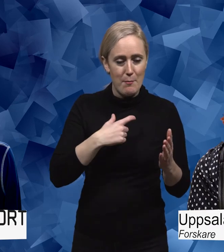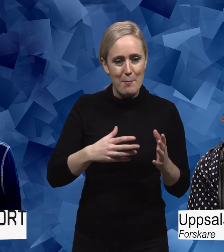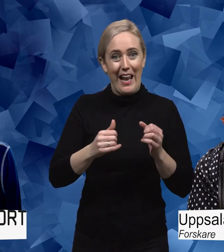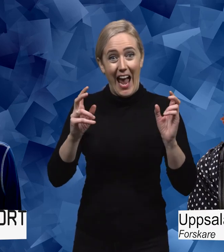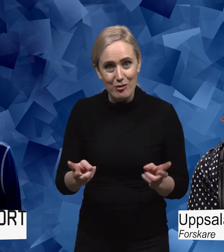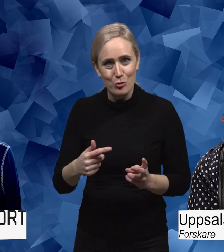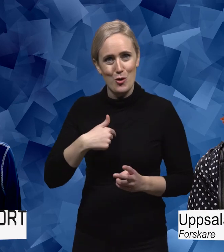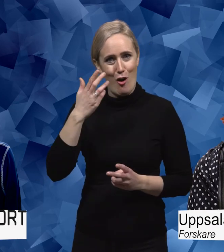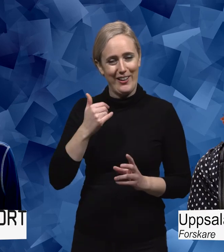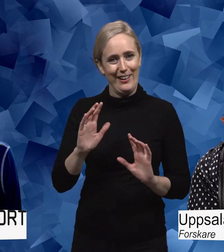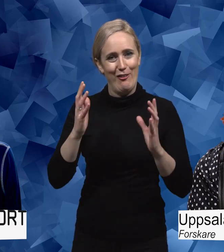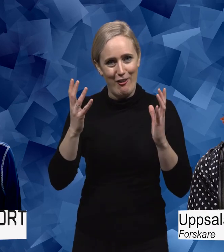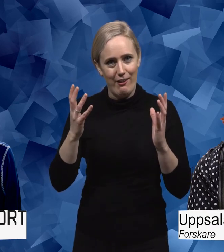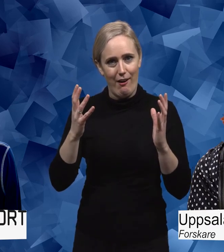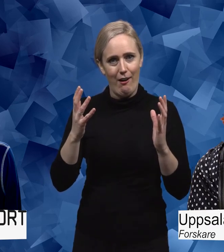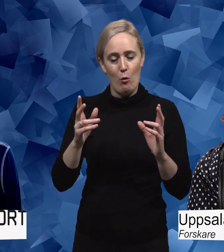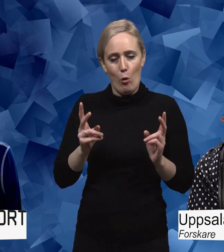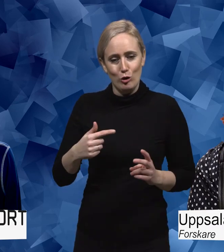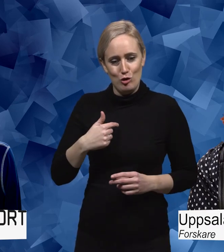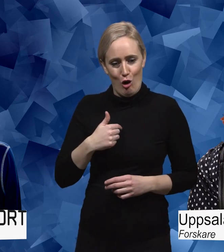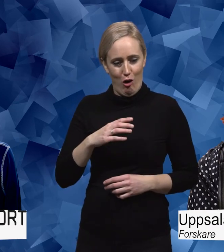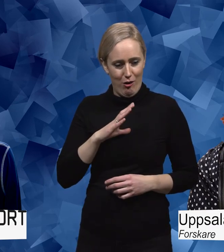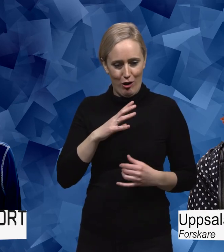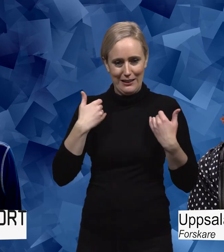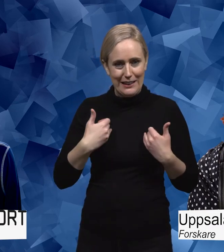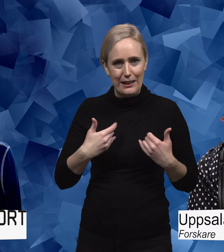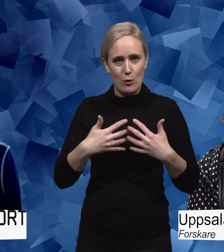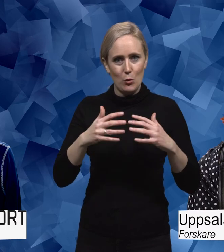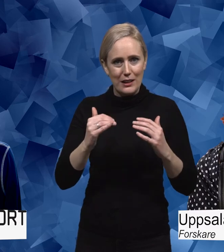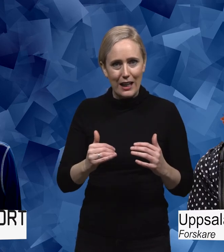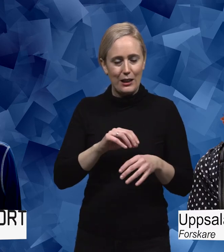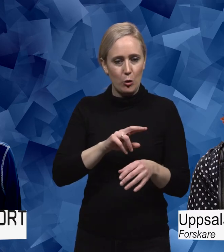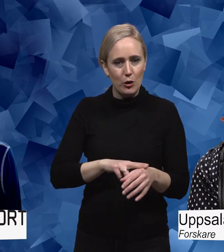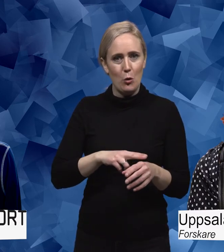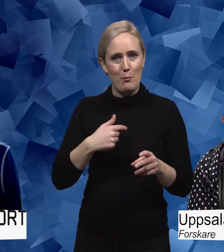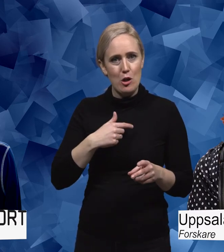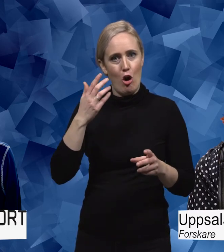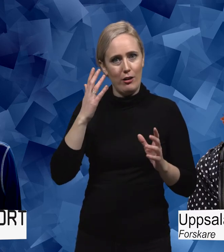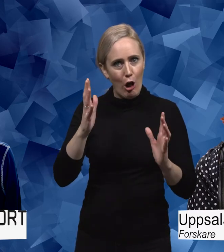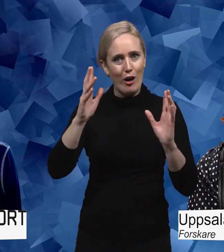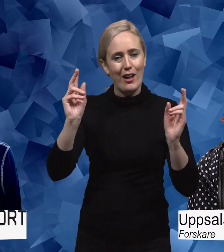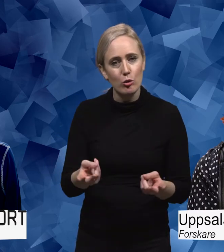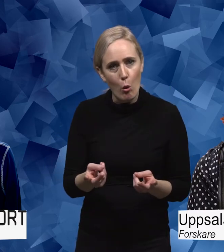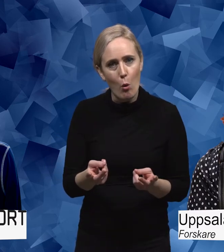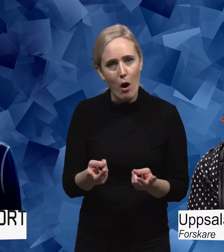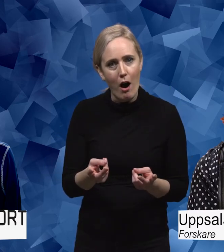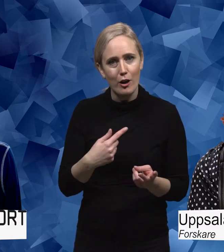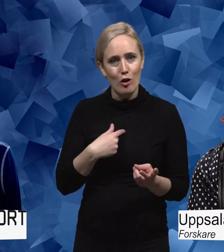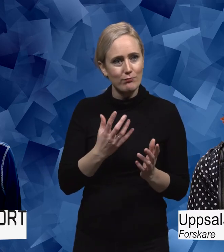trots det jag själv lever med. Att jag kan hantera det och att jag kan göra så mycket som jag gör. Fastän jag har de svårigheter jag